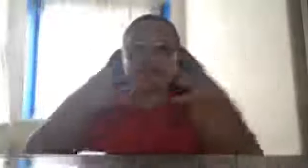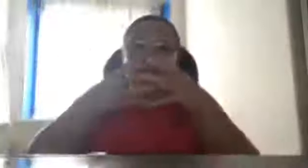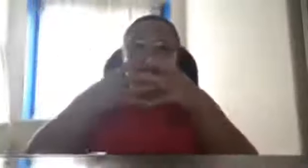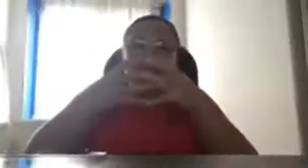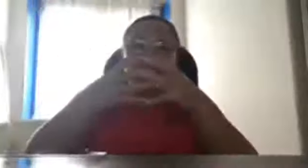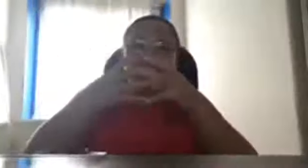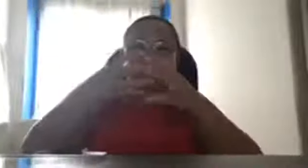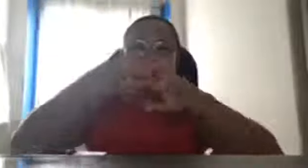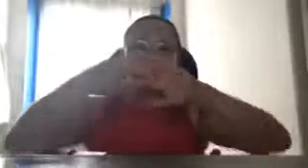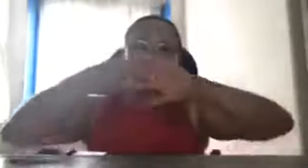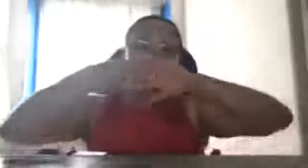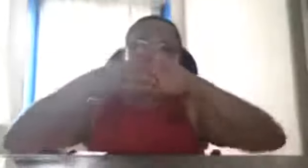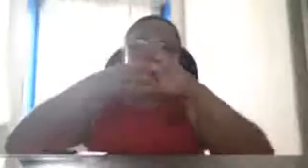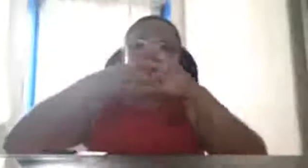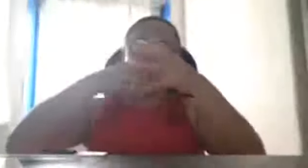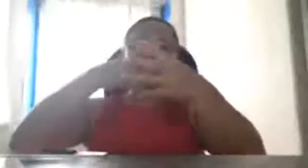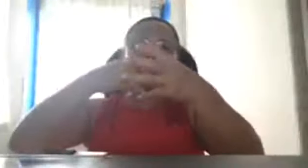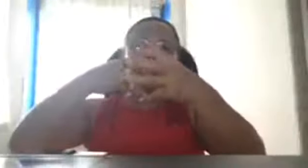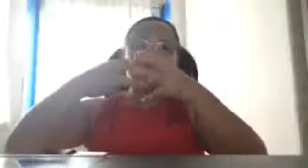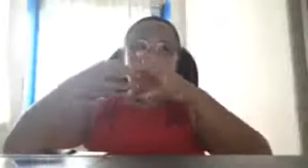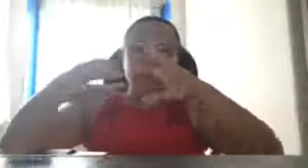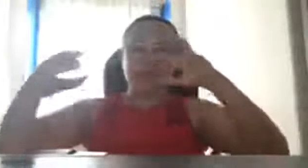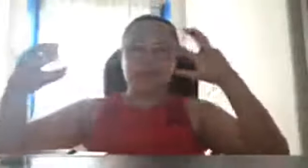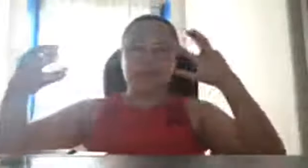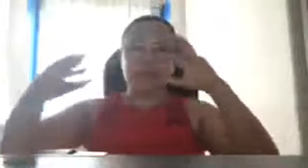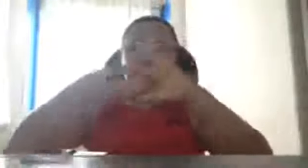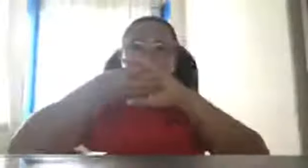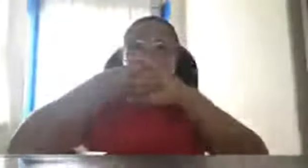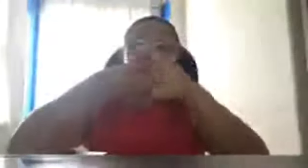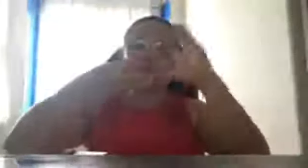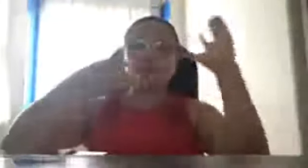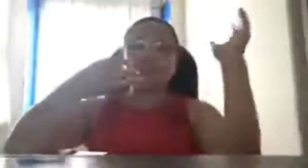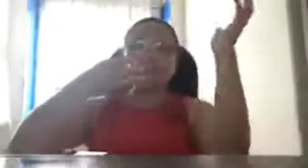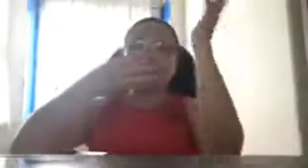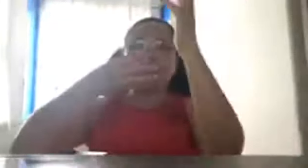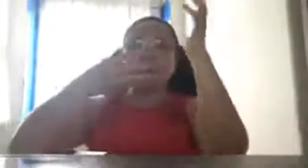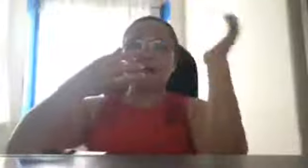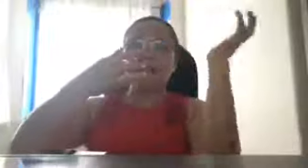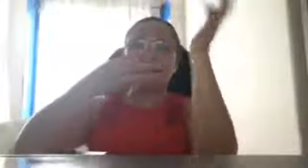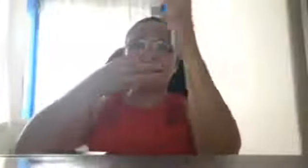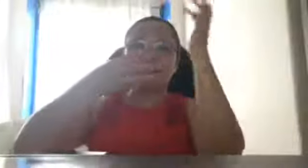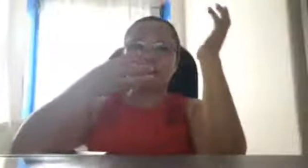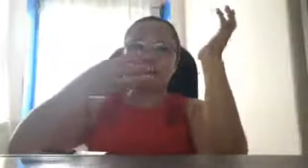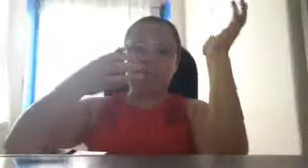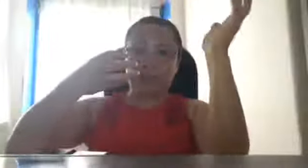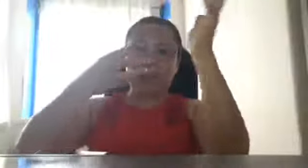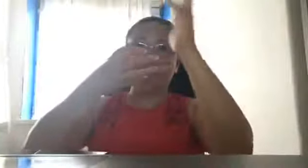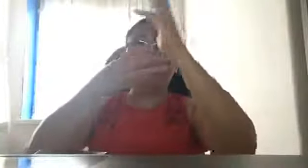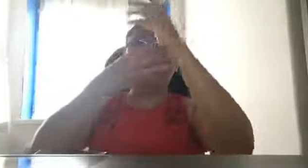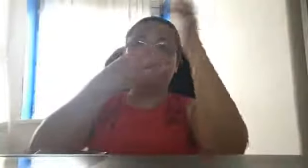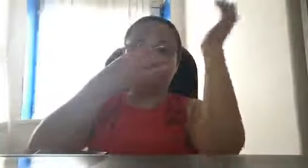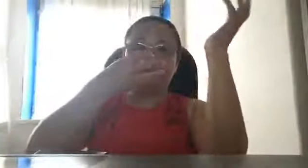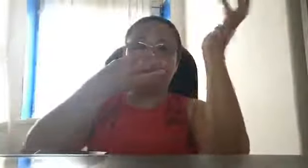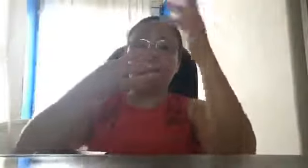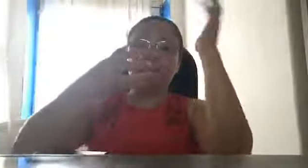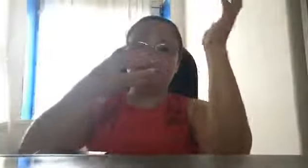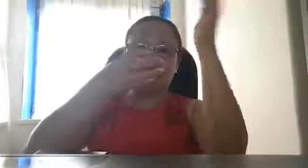sila, para at least, magbuo tayo, ng Pilipino, ah, air, air, rad, air space